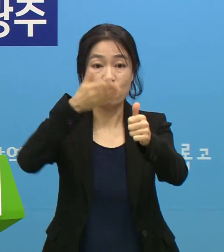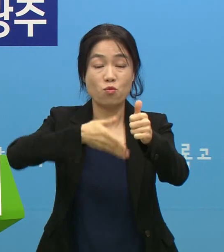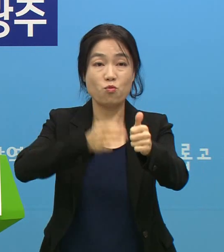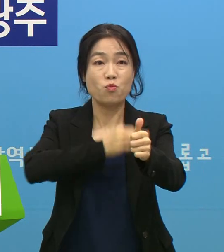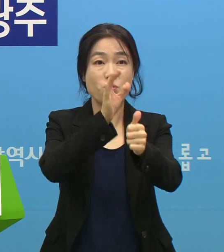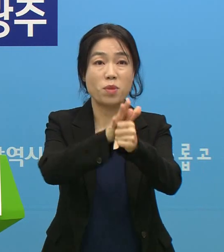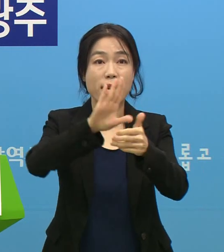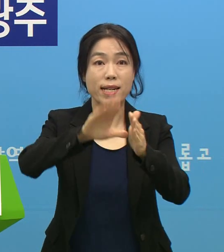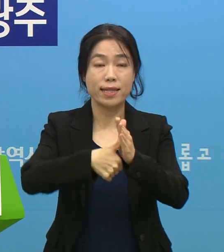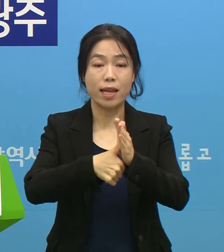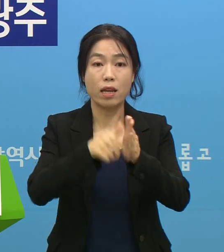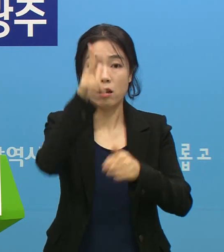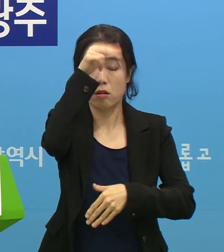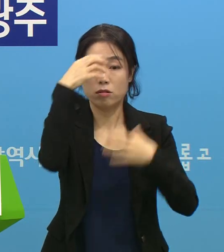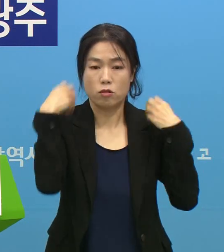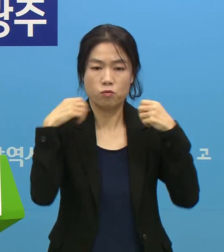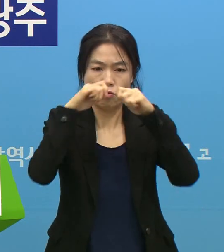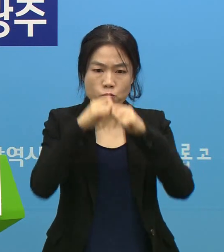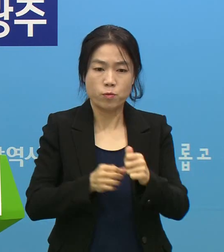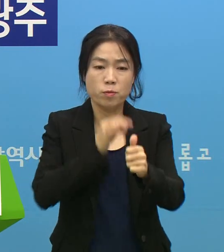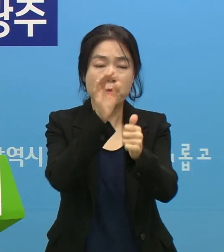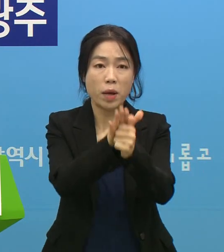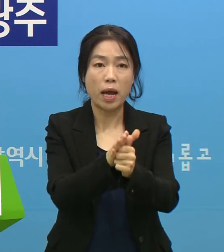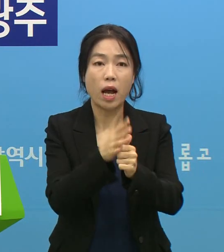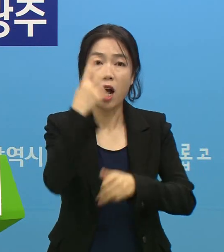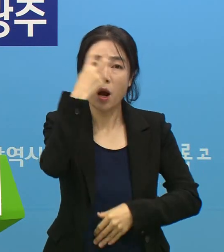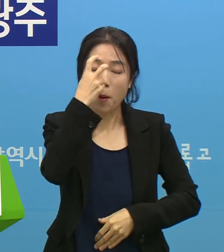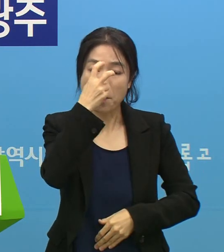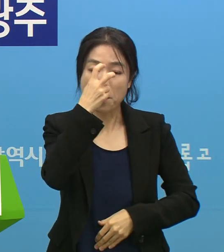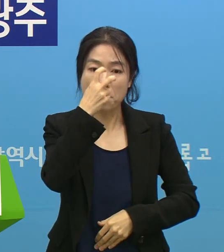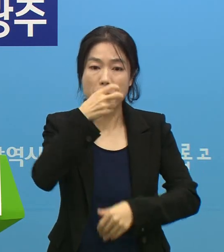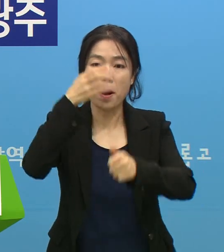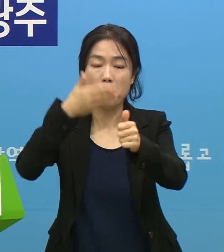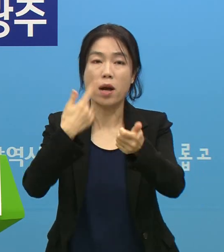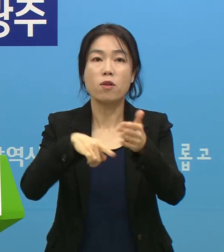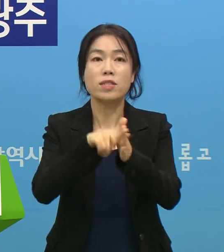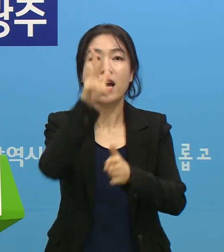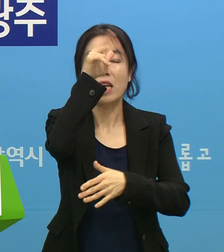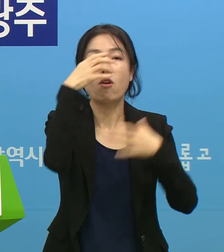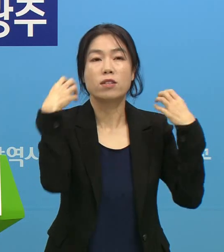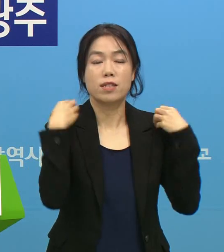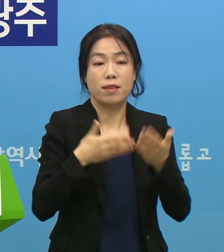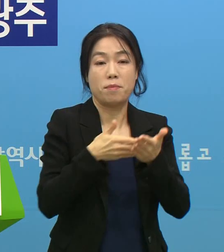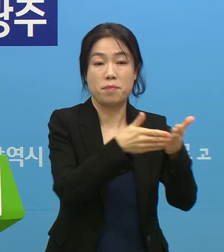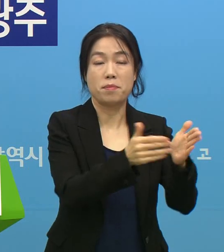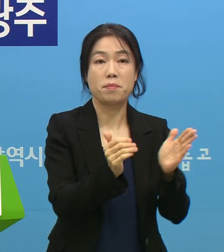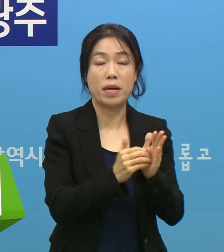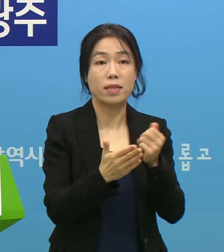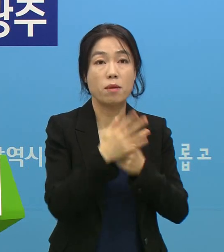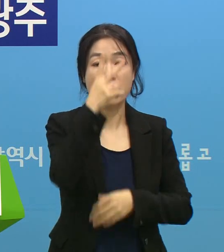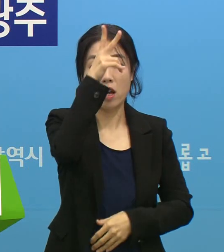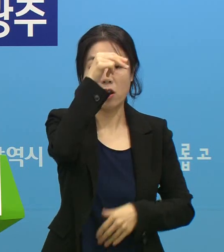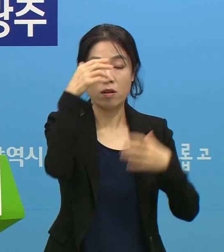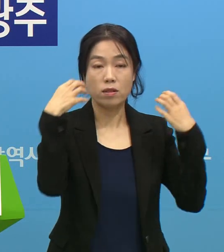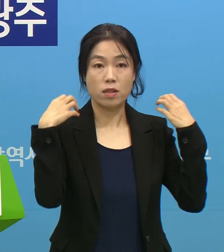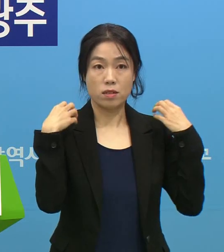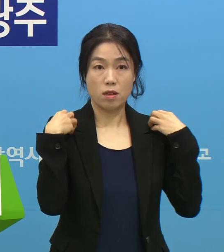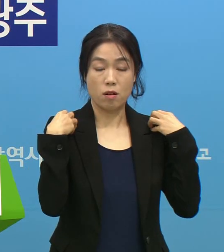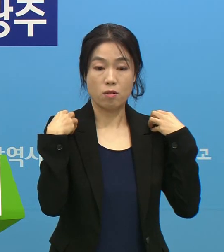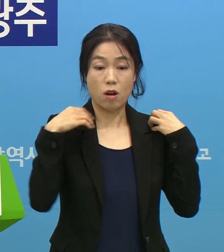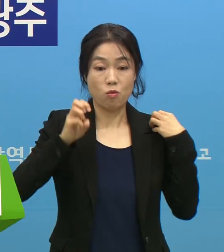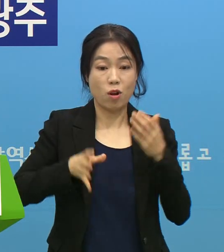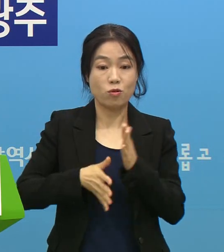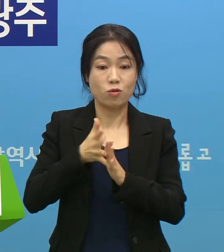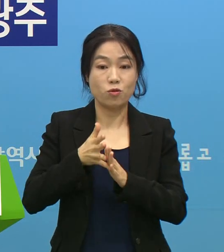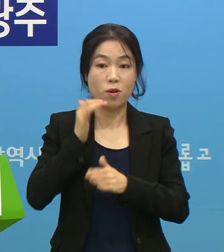경찰청에 구체적으로 의뢰를 했고 또 검사를 받을 수 있도록 경찰청에 의뢰를 했습니다. 그래서 경찰청에 우리